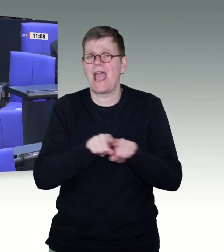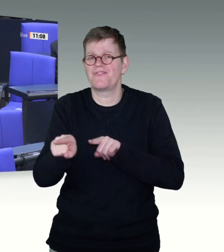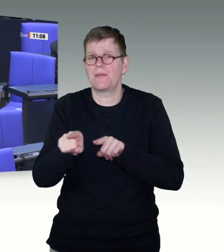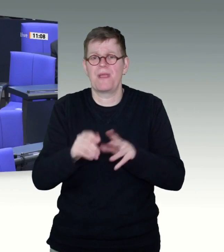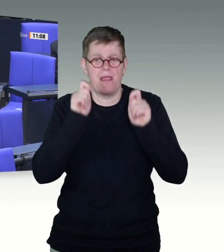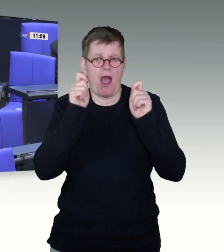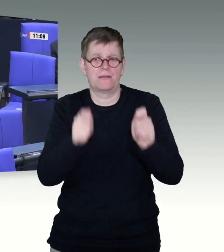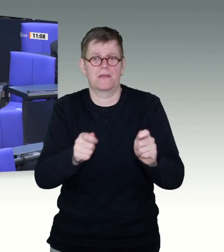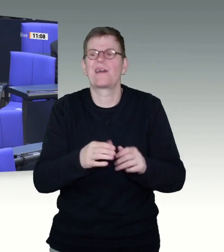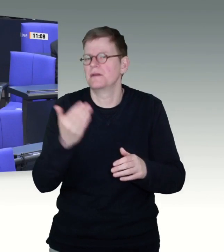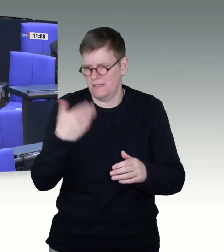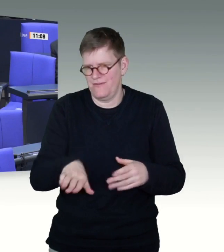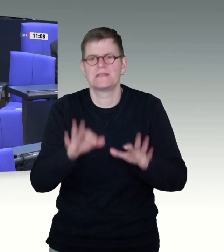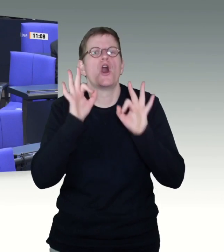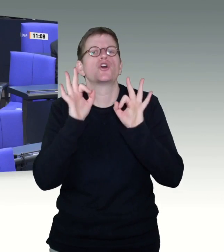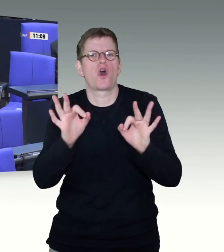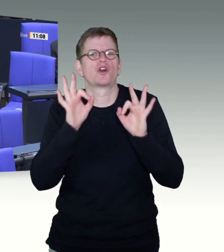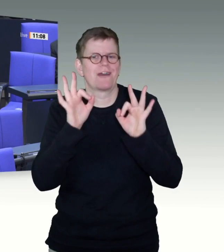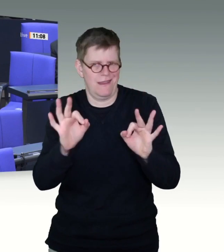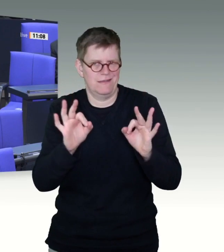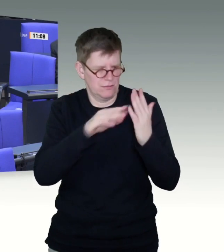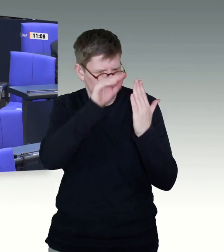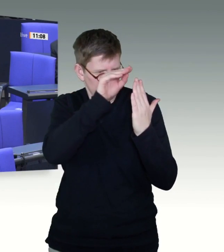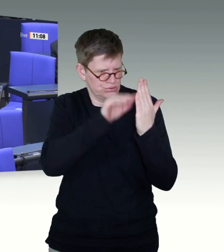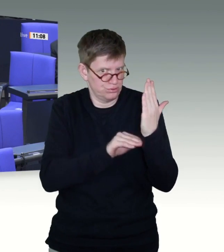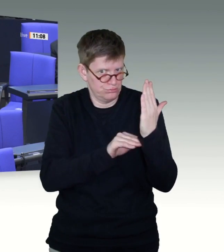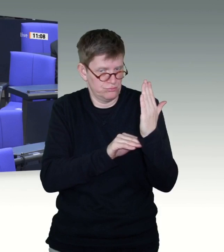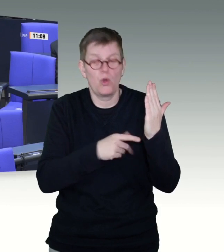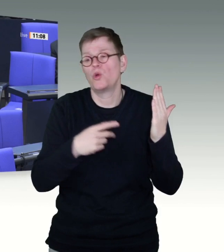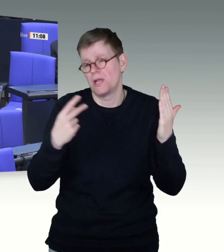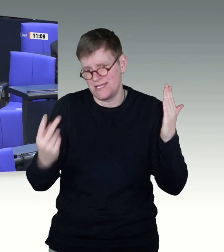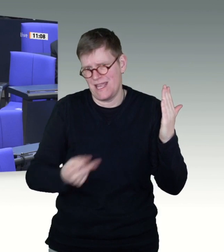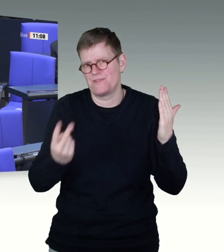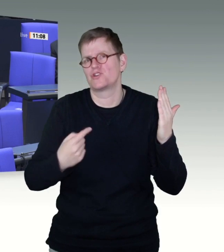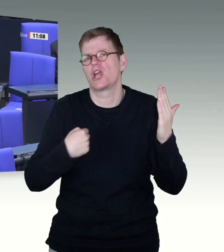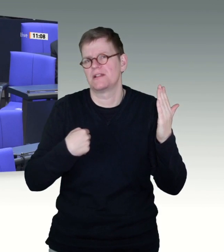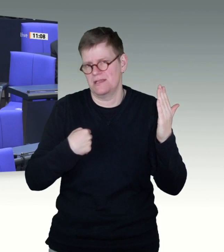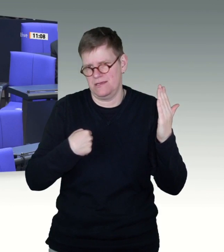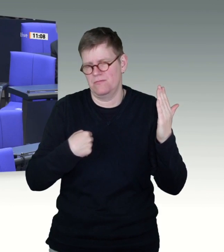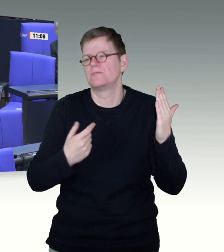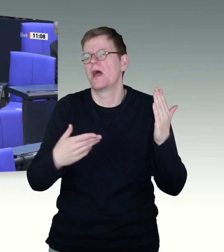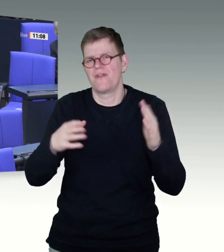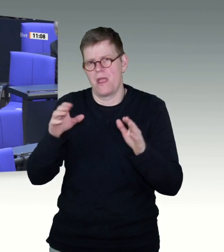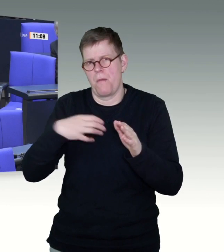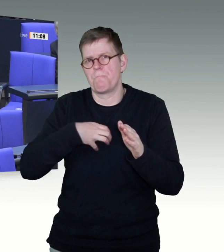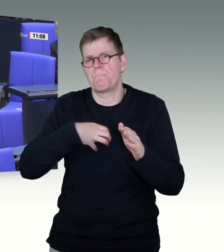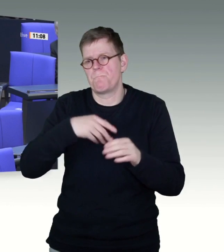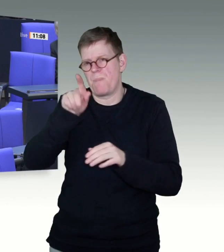gewesen ist. Und selbstverständlich bin ich mit vielen Patienten, mit vielen, die verantwortlich sind für die impffreien Folge,